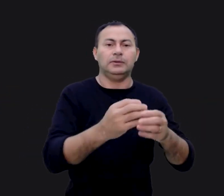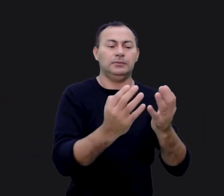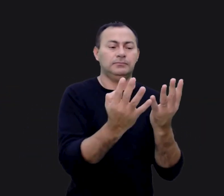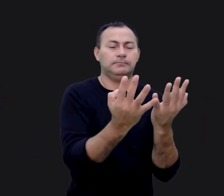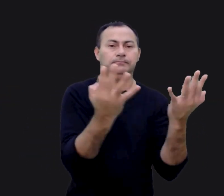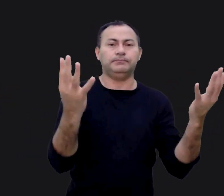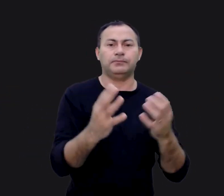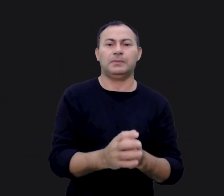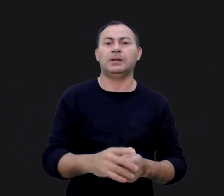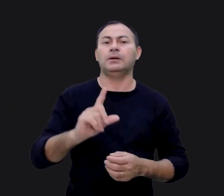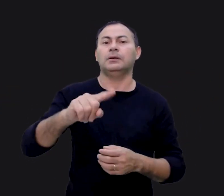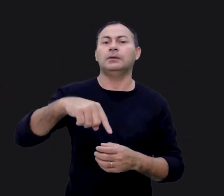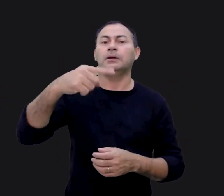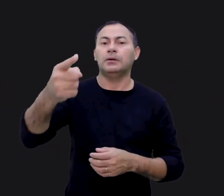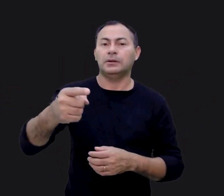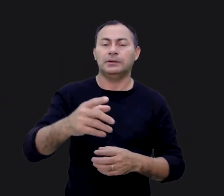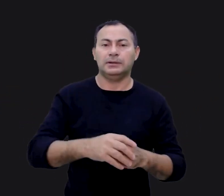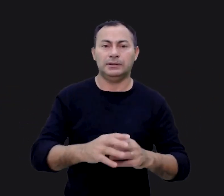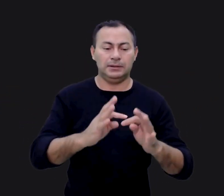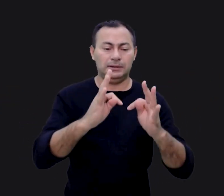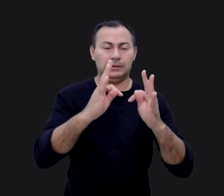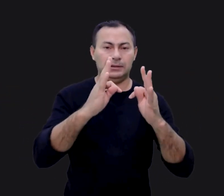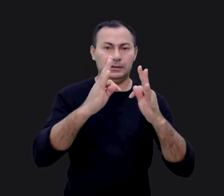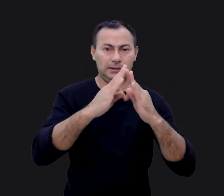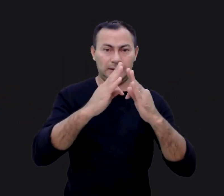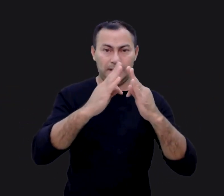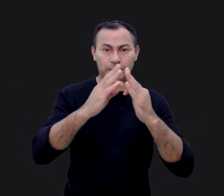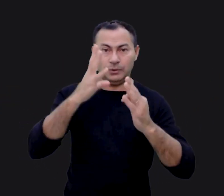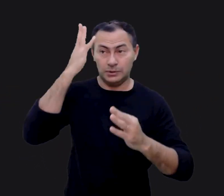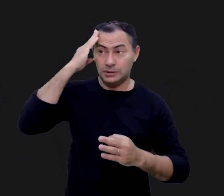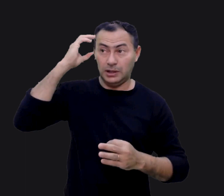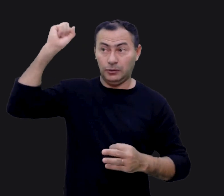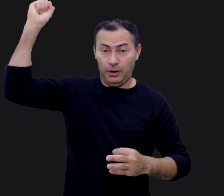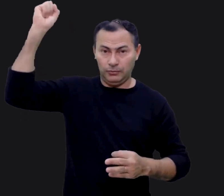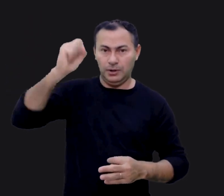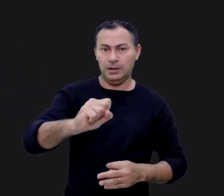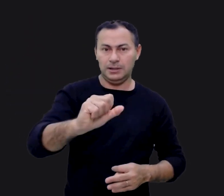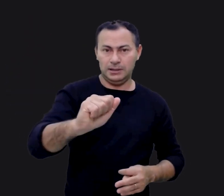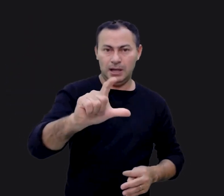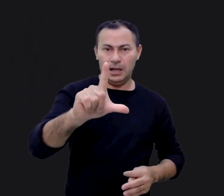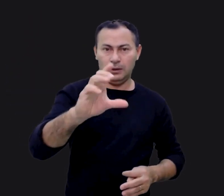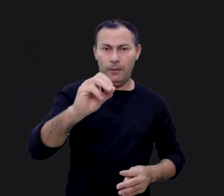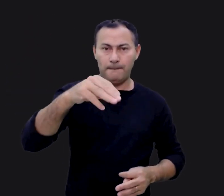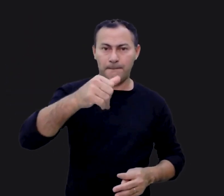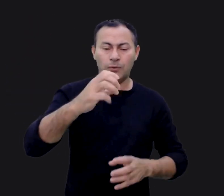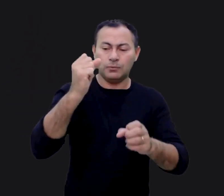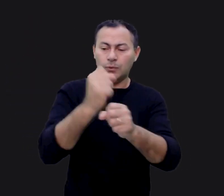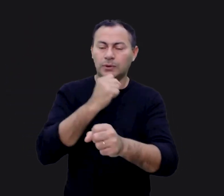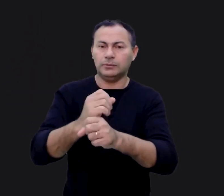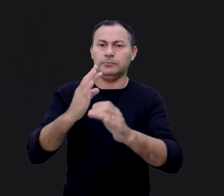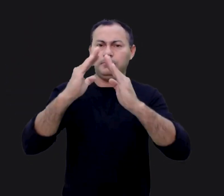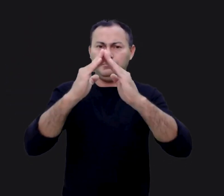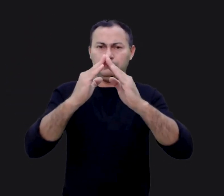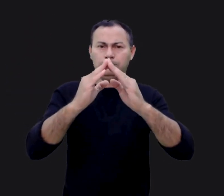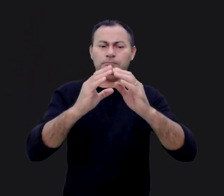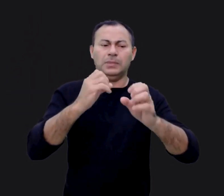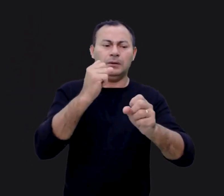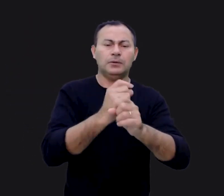tabernáculo. Anos depois, quando o templo de Salomão, o grande templo de Salomão, foi construído e muito bem elaborado,